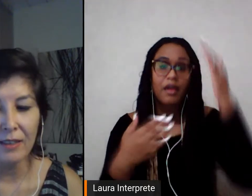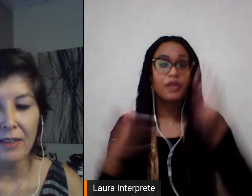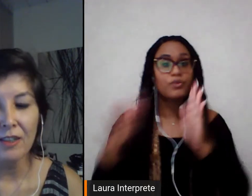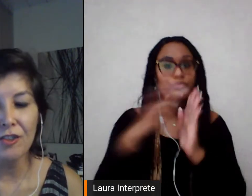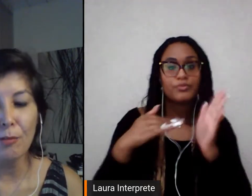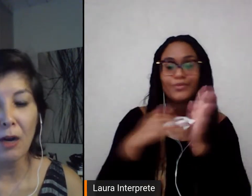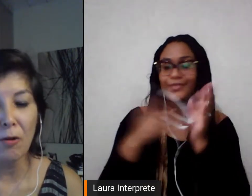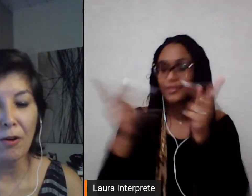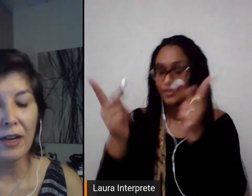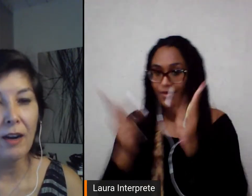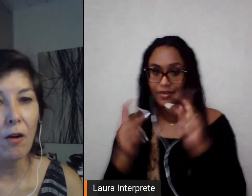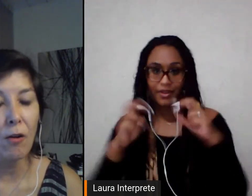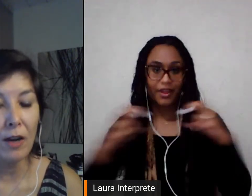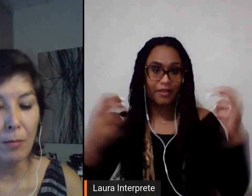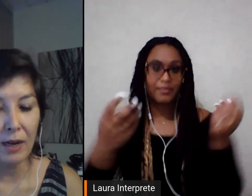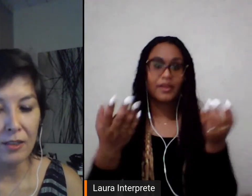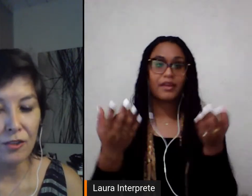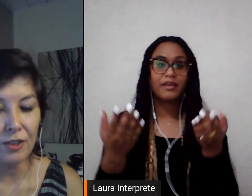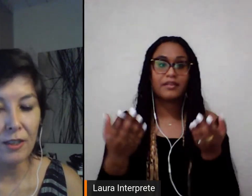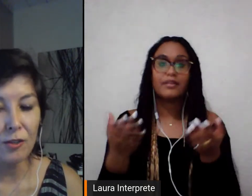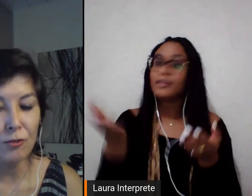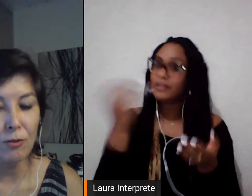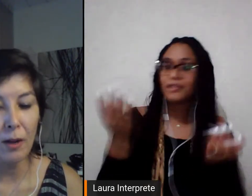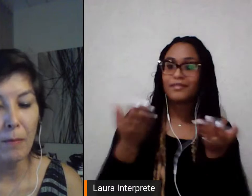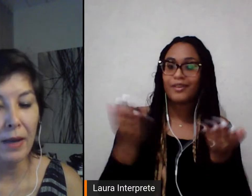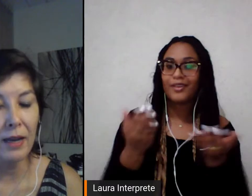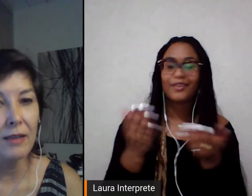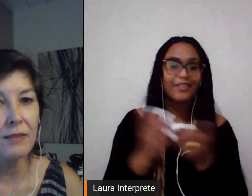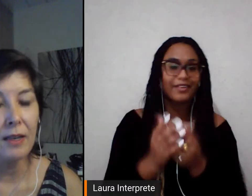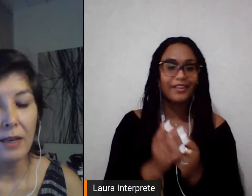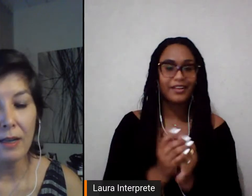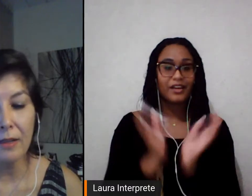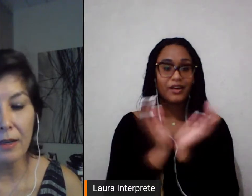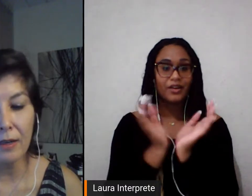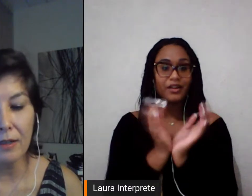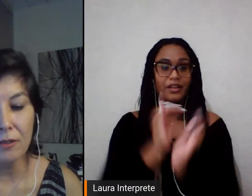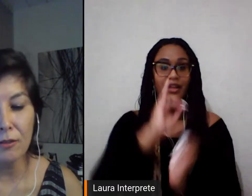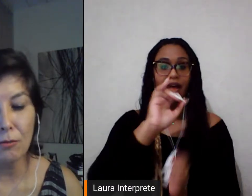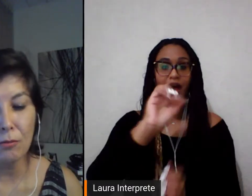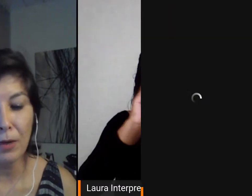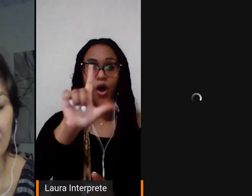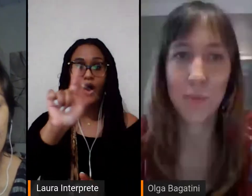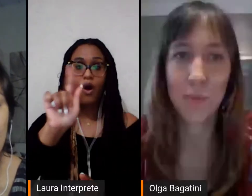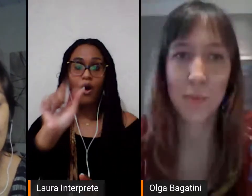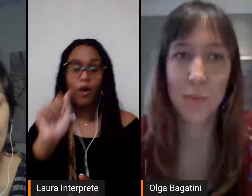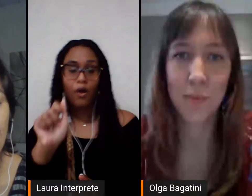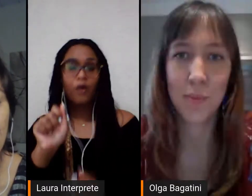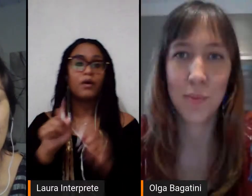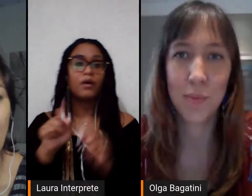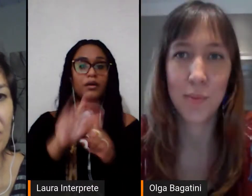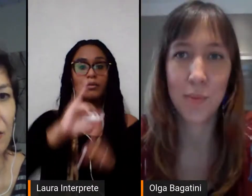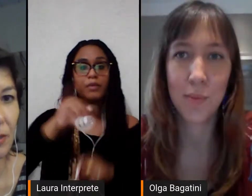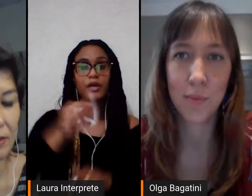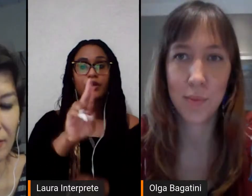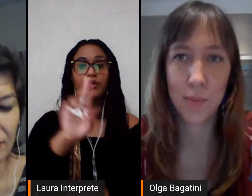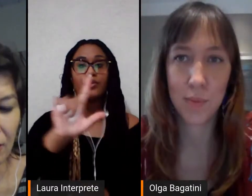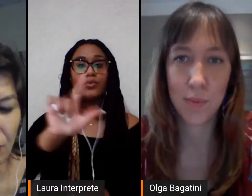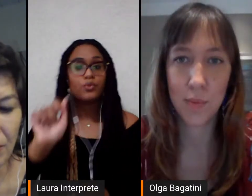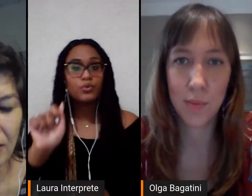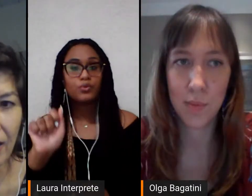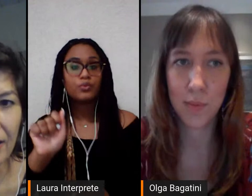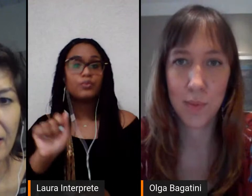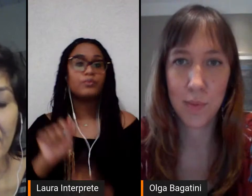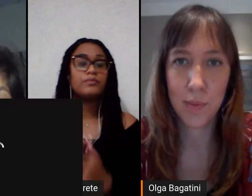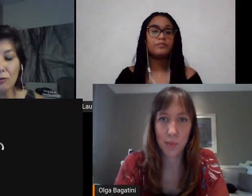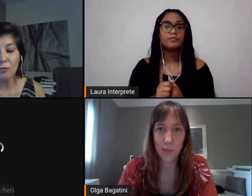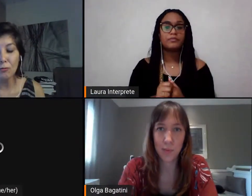da mesa. Chamo agora Olga Bagatini e Júlia Belas, integrantes do Brasil Tivenin Sport Business